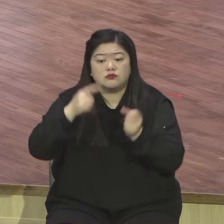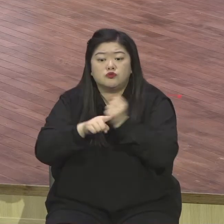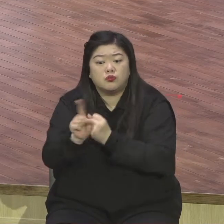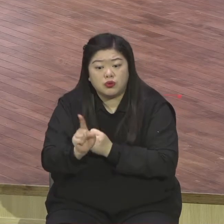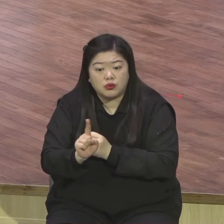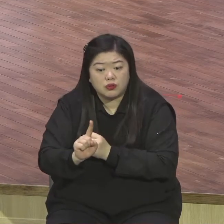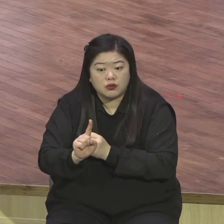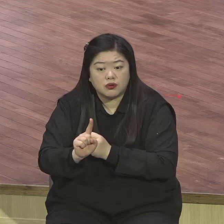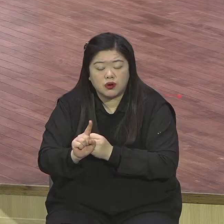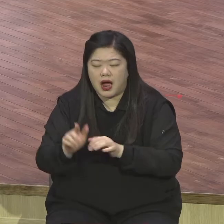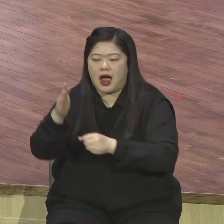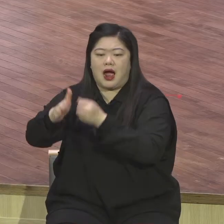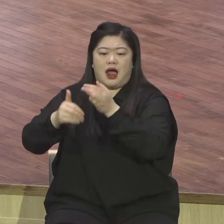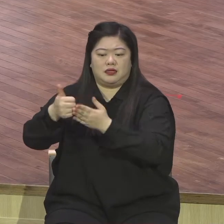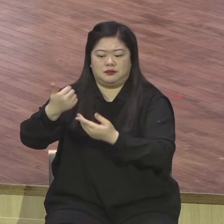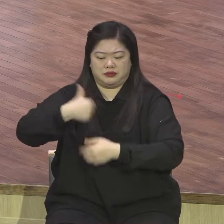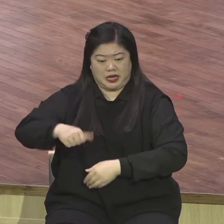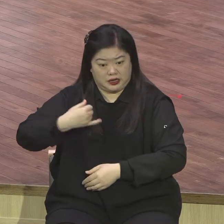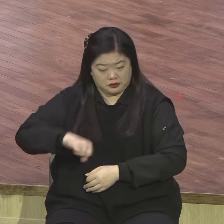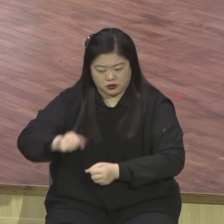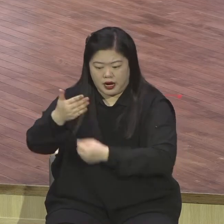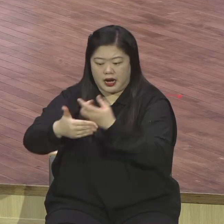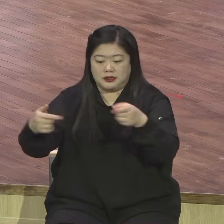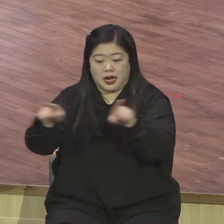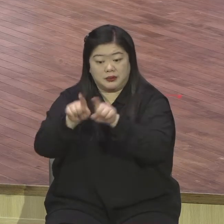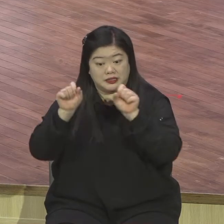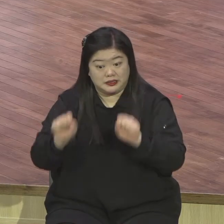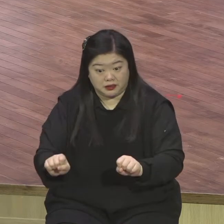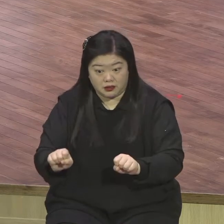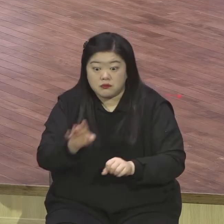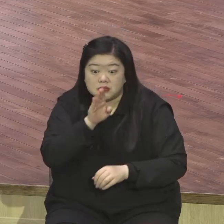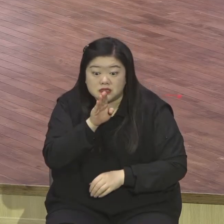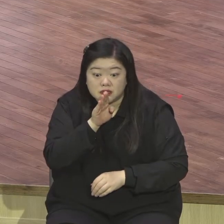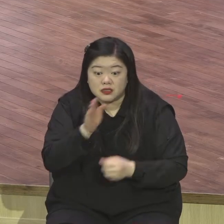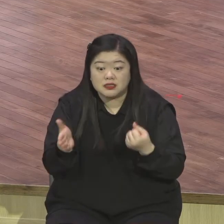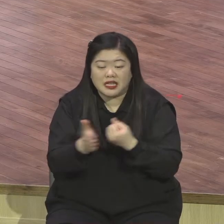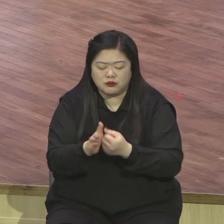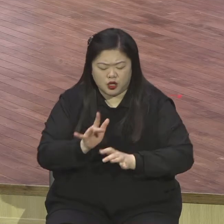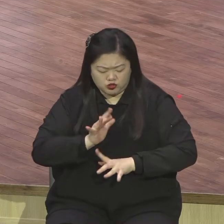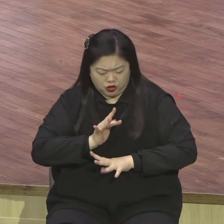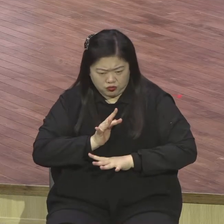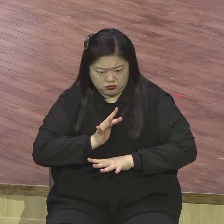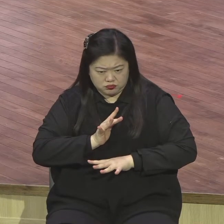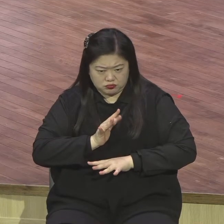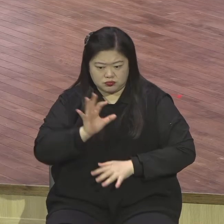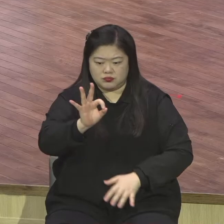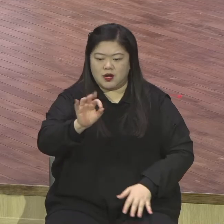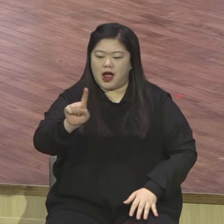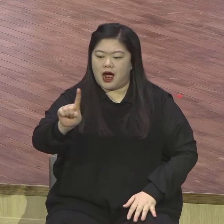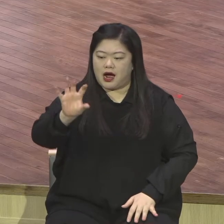오늘부터 두려움 앞서기시기 바랍니다 그래서 어떤 상황 속에서도